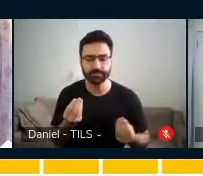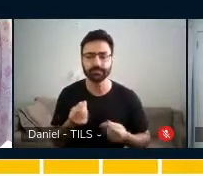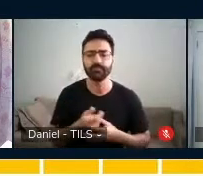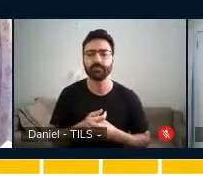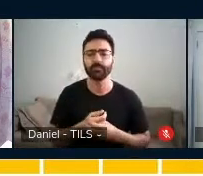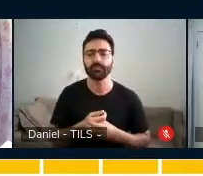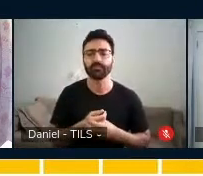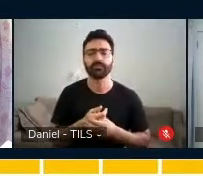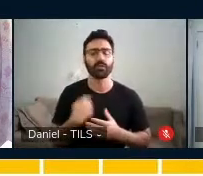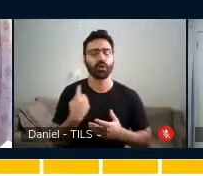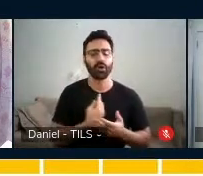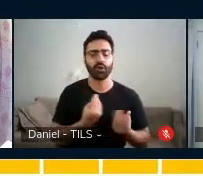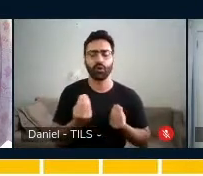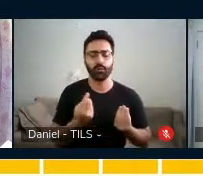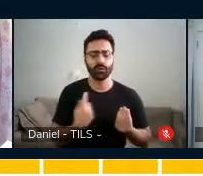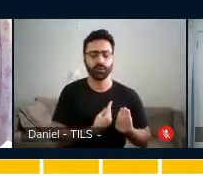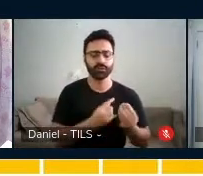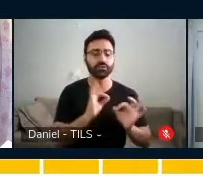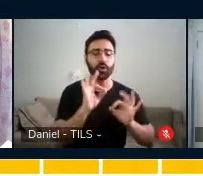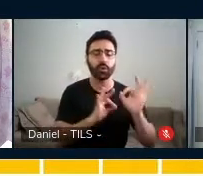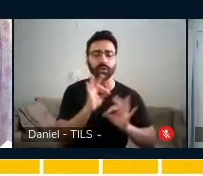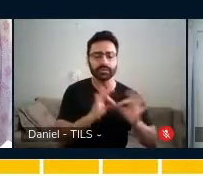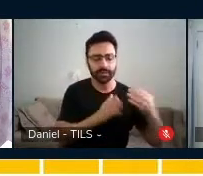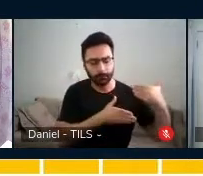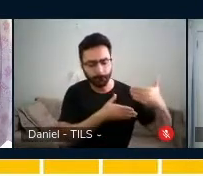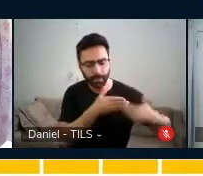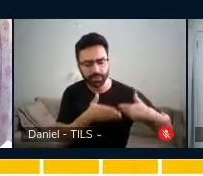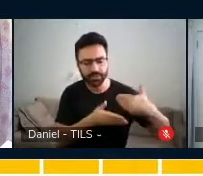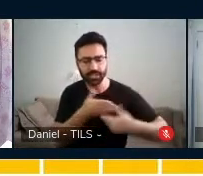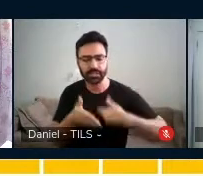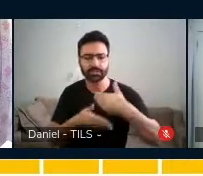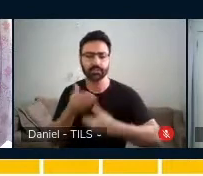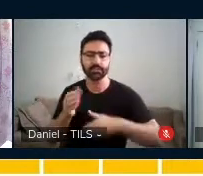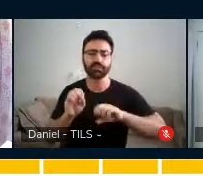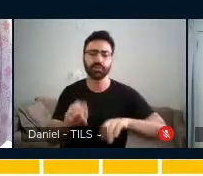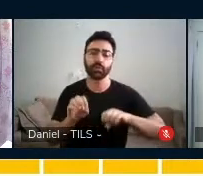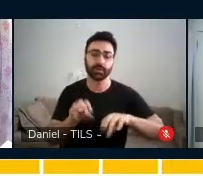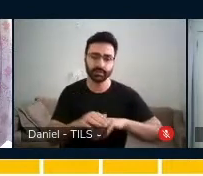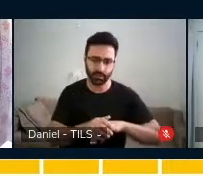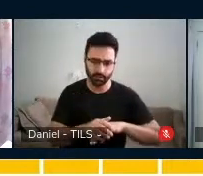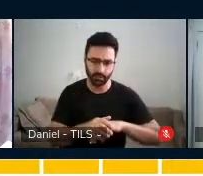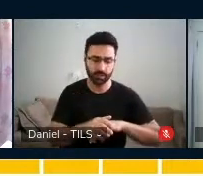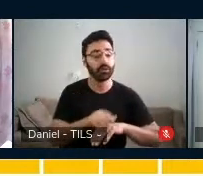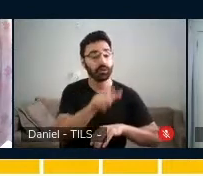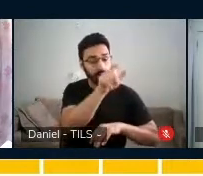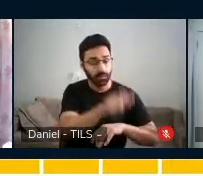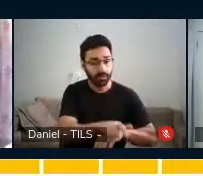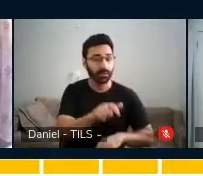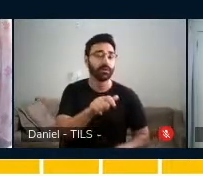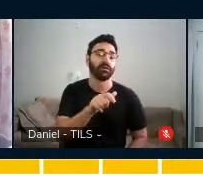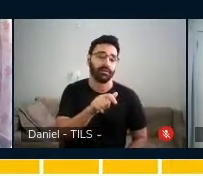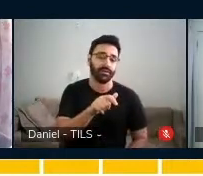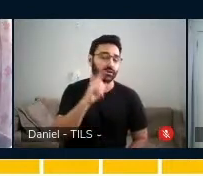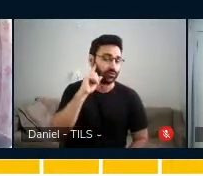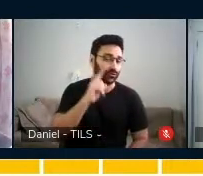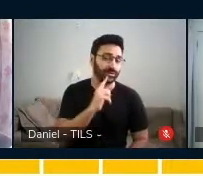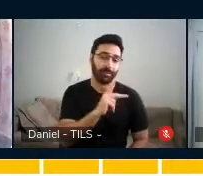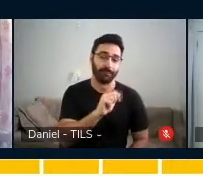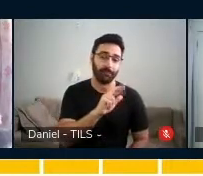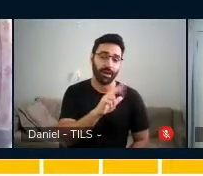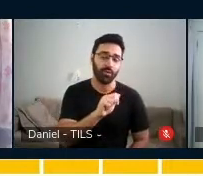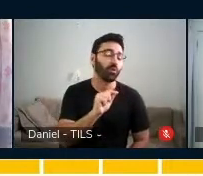organização dos processos educativos para que Paula tivesse a sua musicalidade